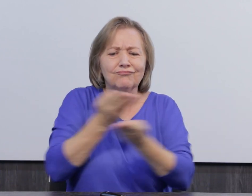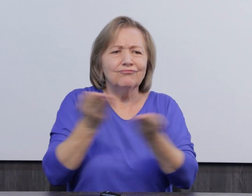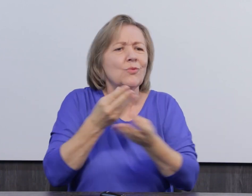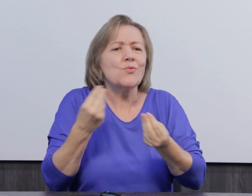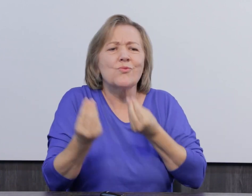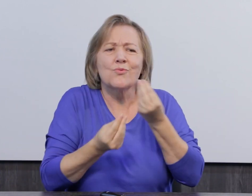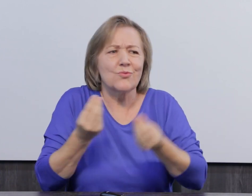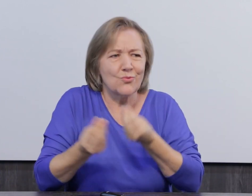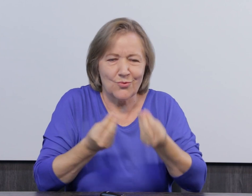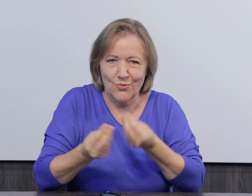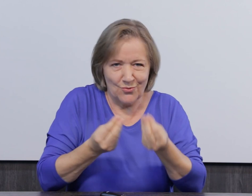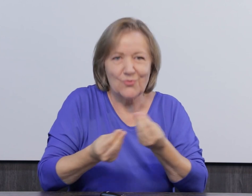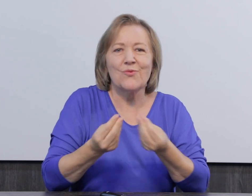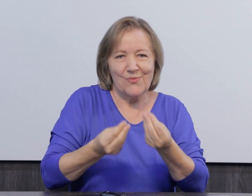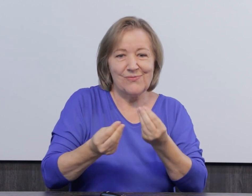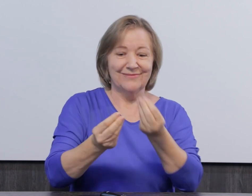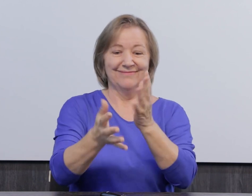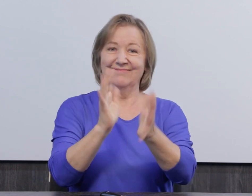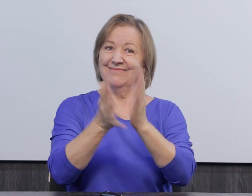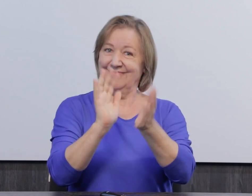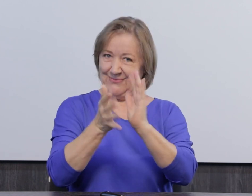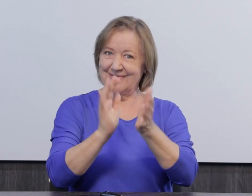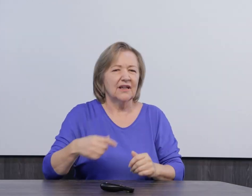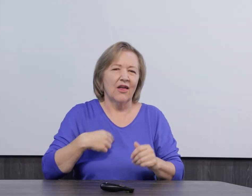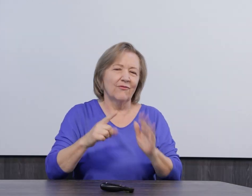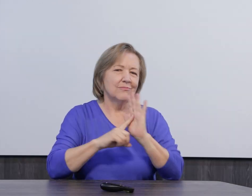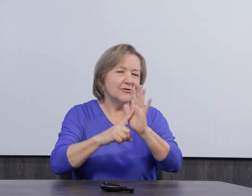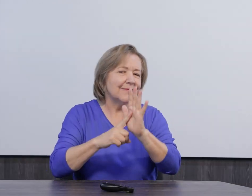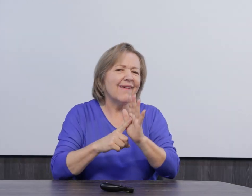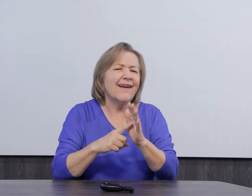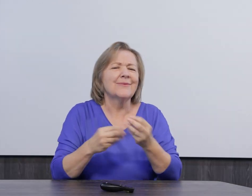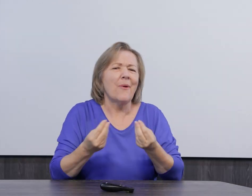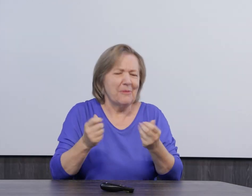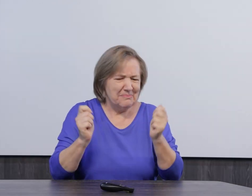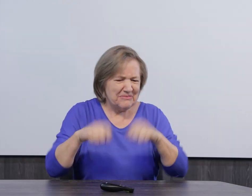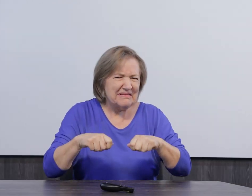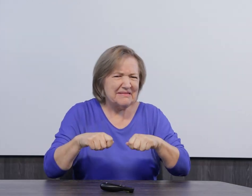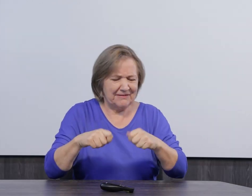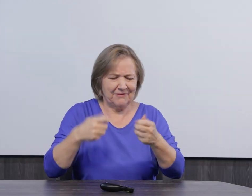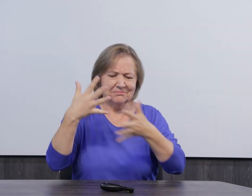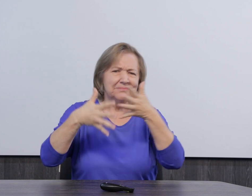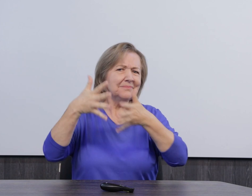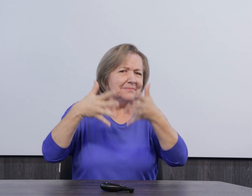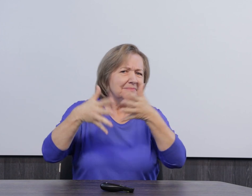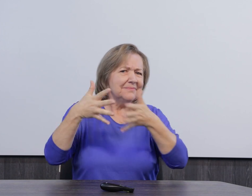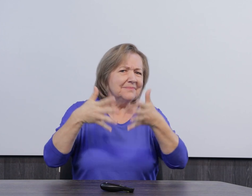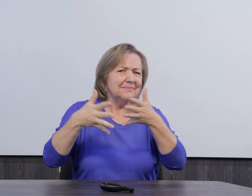experiências com surdos e ouvintes, por meio da língua de sinais. Apresentar também que é possível